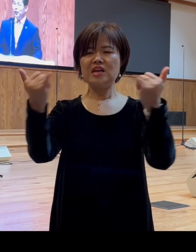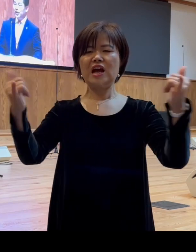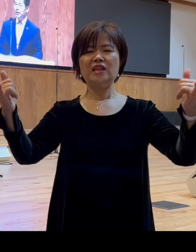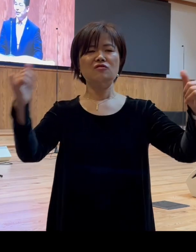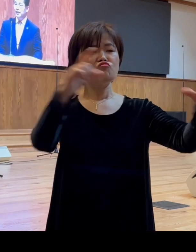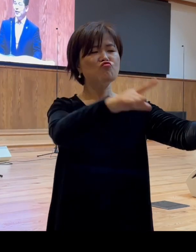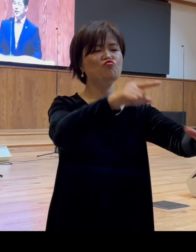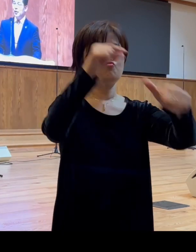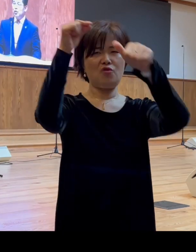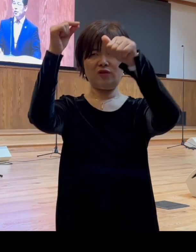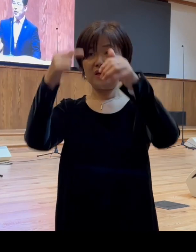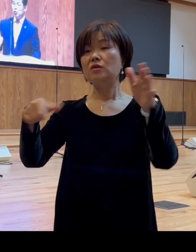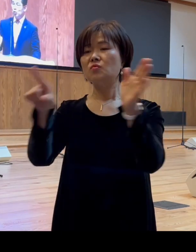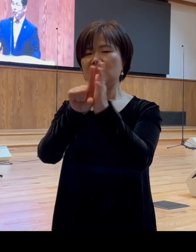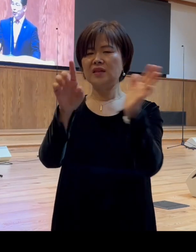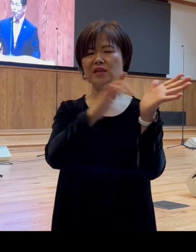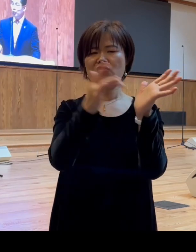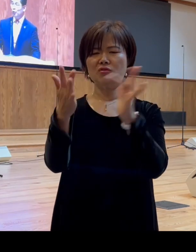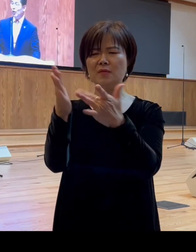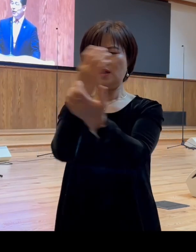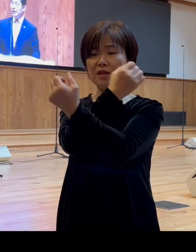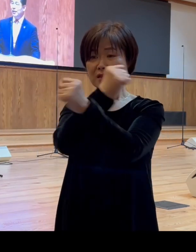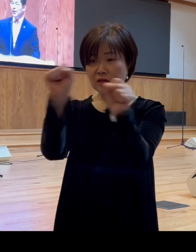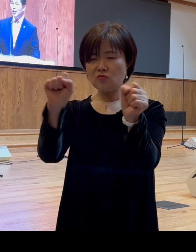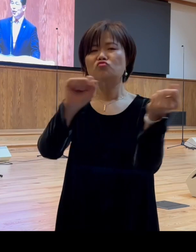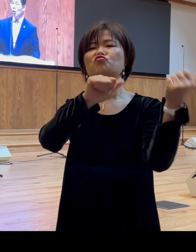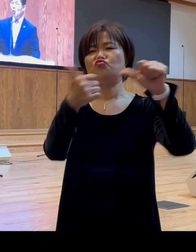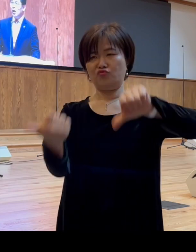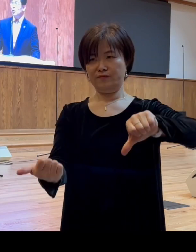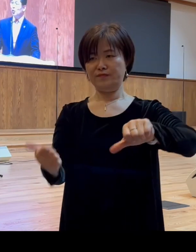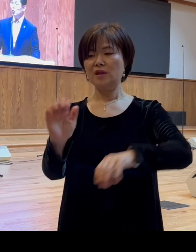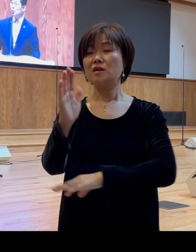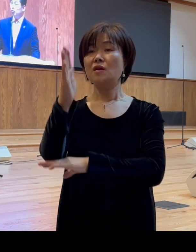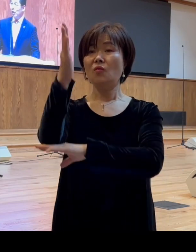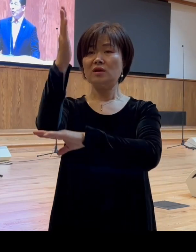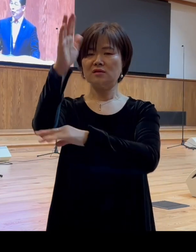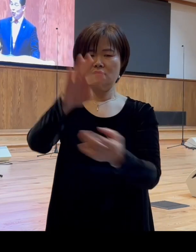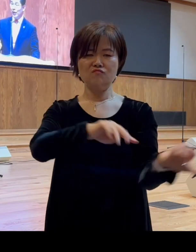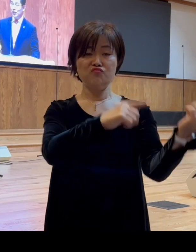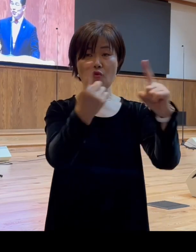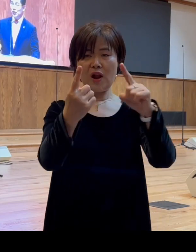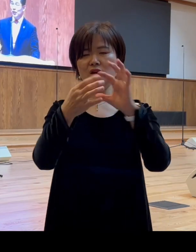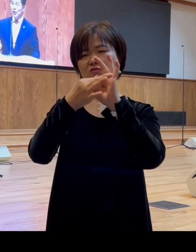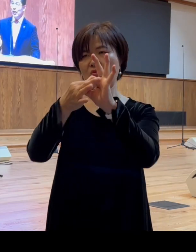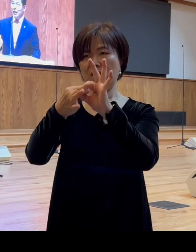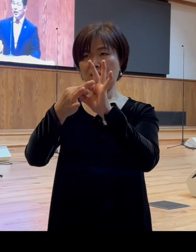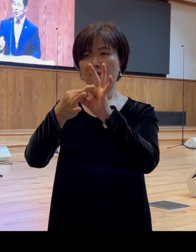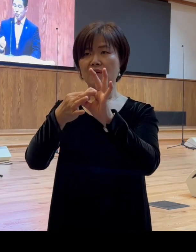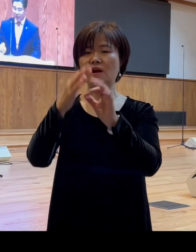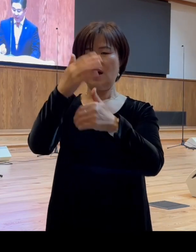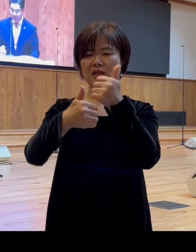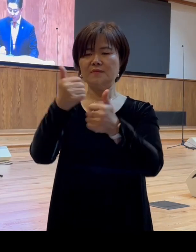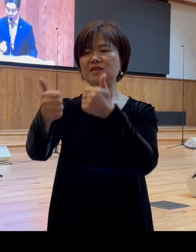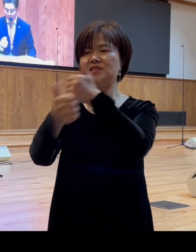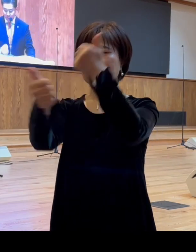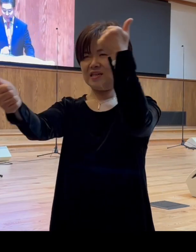예수님의 대속적인 죽음과 영광스러운 부활을 통하여서 하나님이 승리하신 줄로 믿습니다